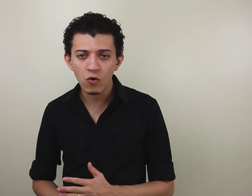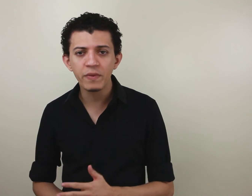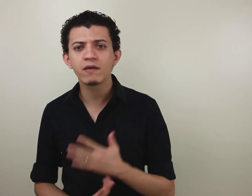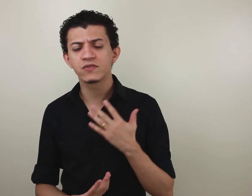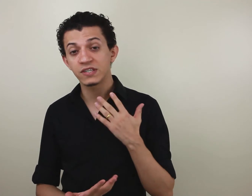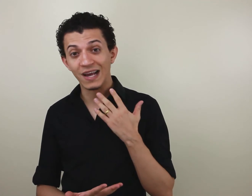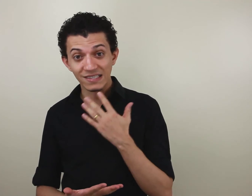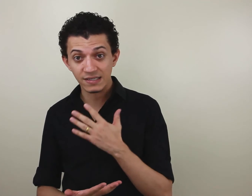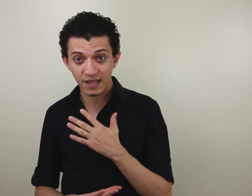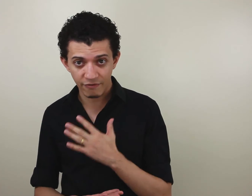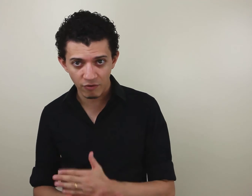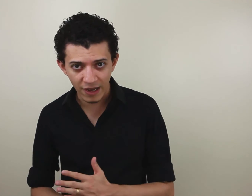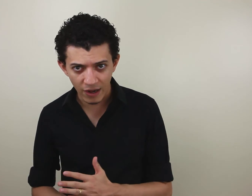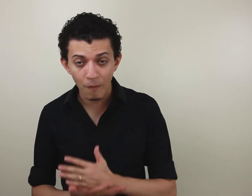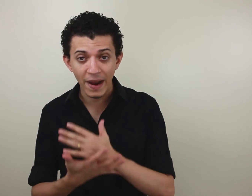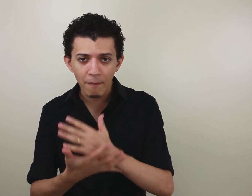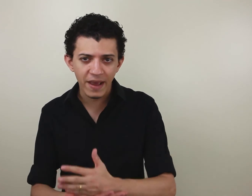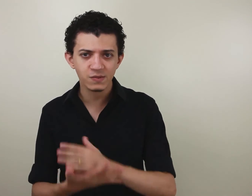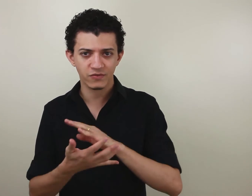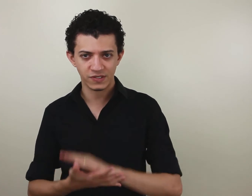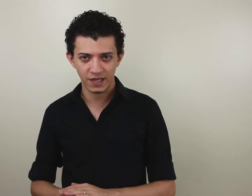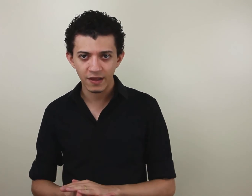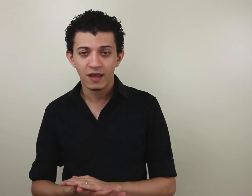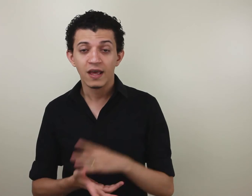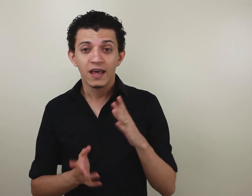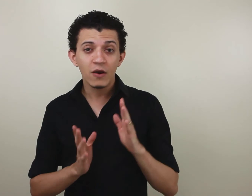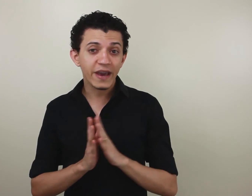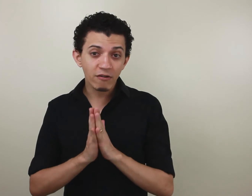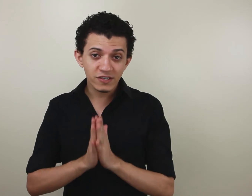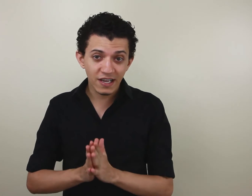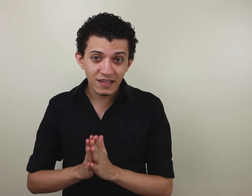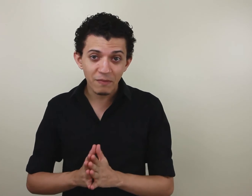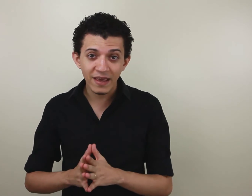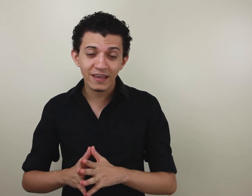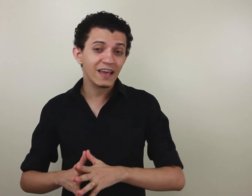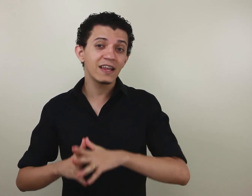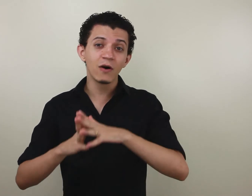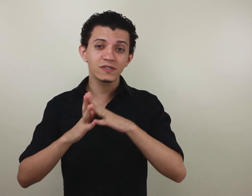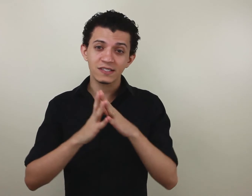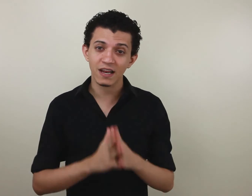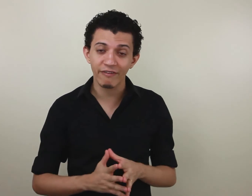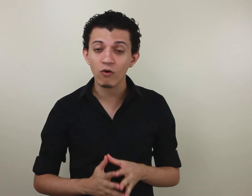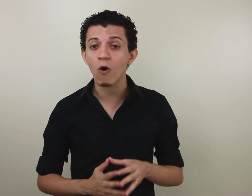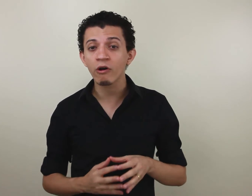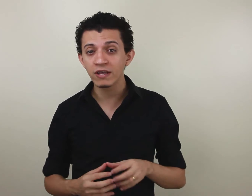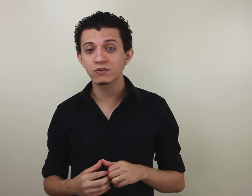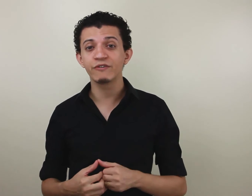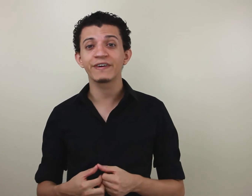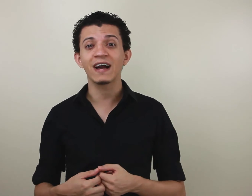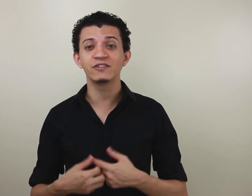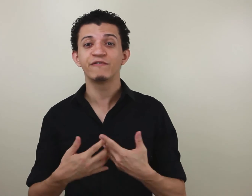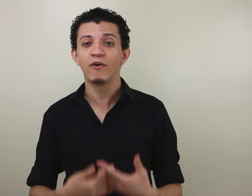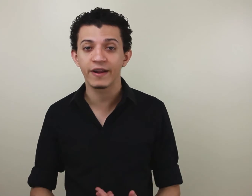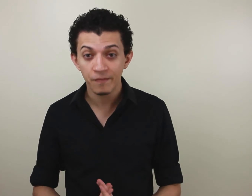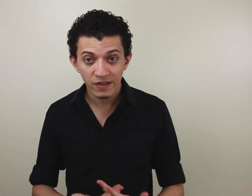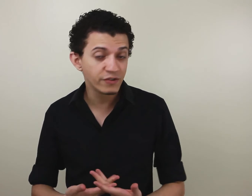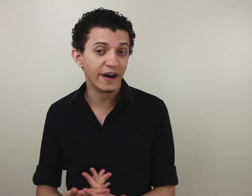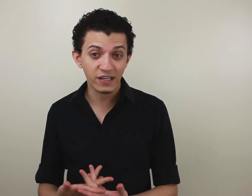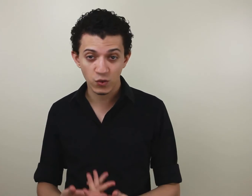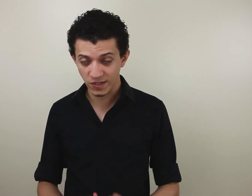comigo, se você já se inscreveu no canal, parabéns para você. E eu quero dizer também que quem não se inscreveu corre o risco de ficar de fora de várias coisas